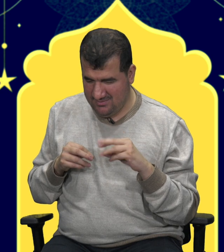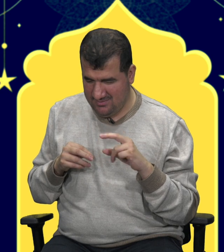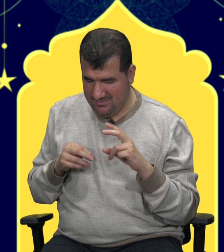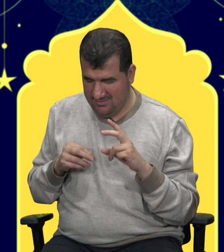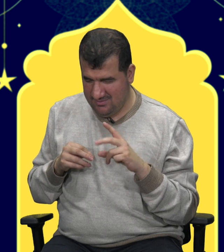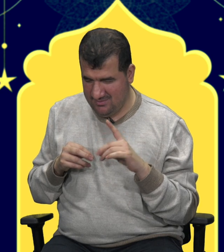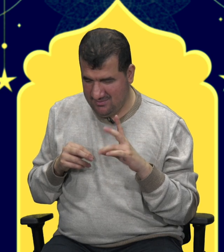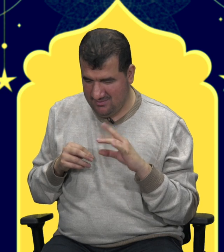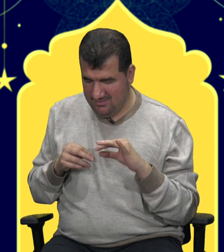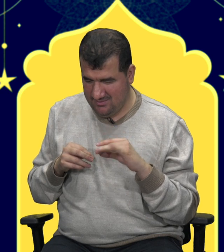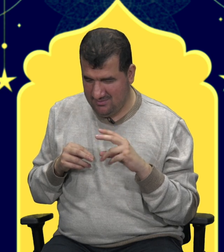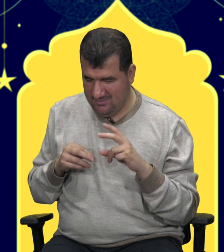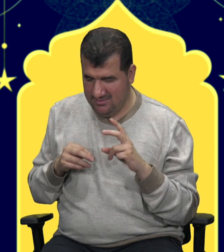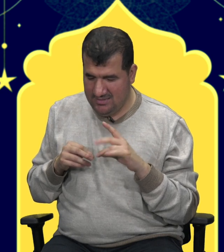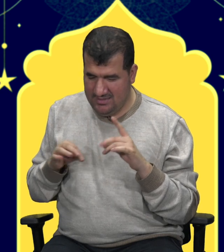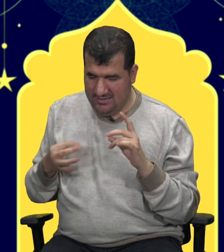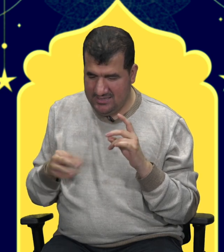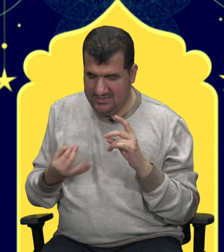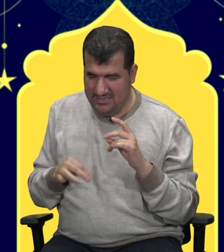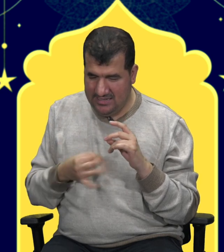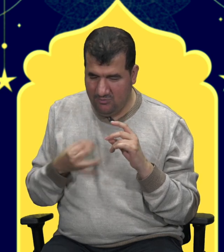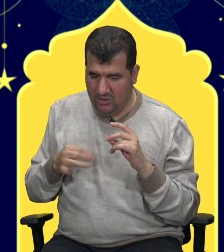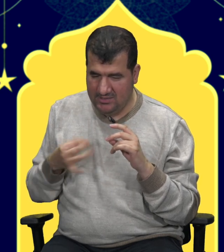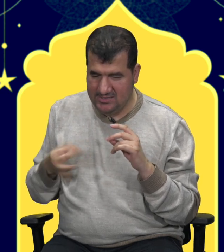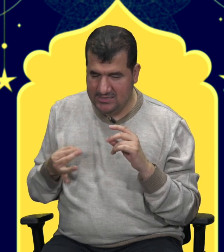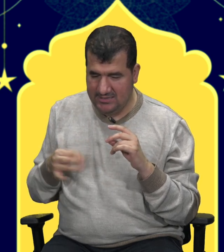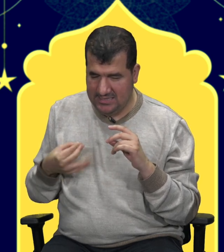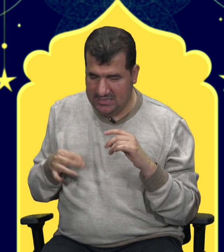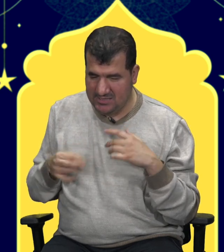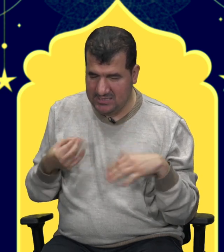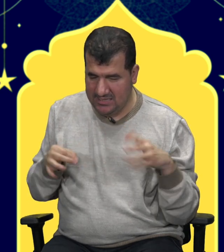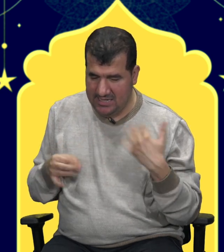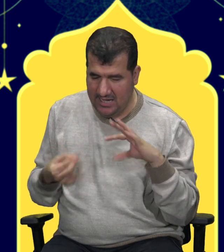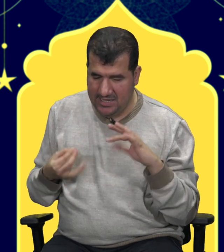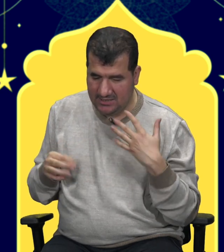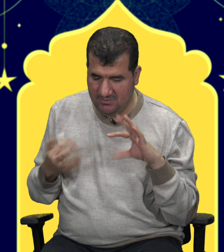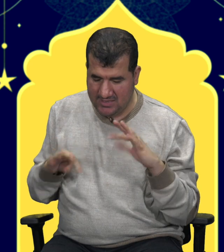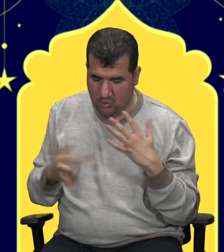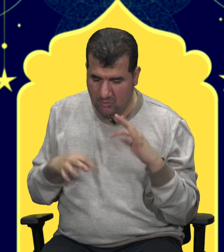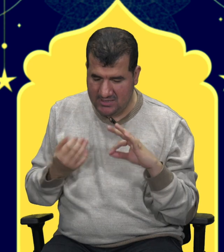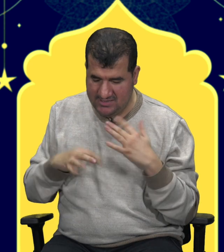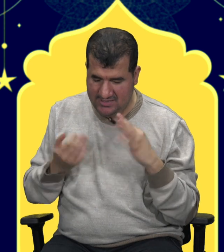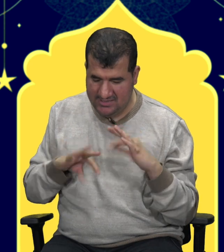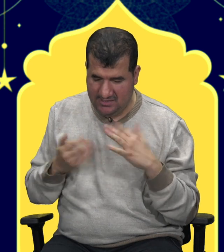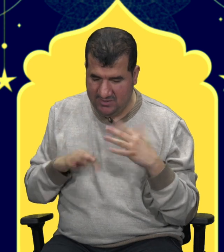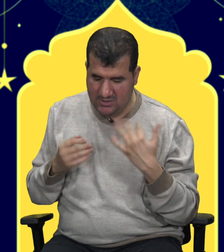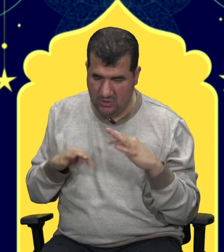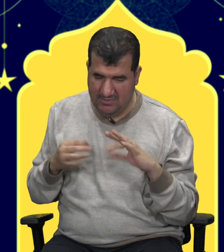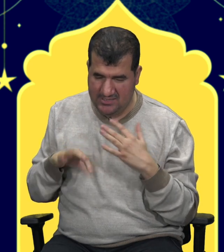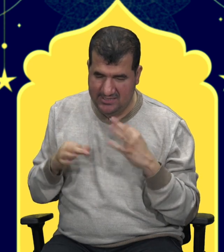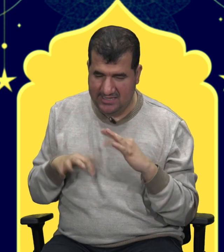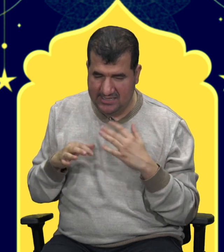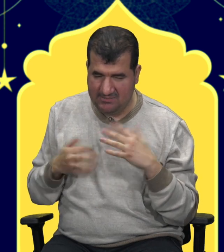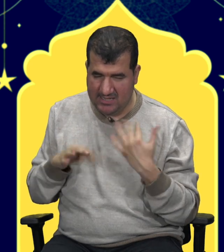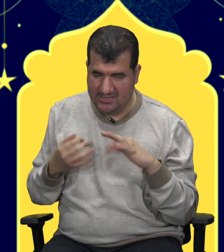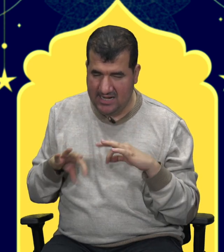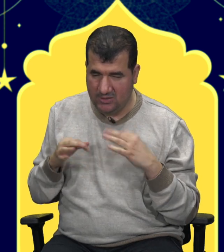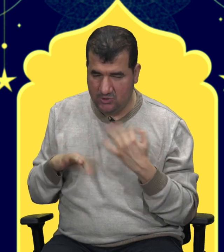aslında sormuş olduk. Kesinlikle bu arada sizlerin de Ramazan ayıyla alakalı bana sormak istediniz ya da bana söylemek istedikleriniz varsa değerli dostlar.